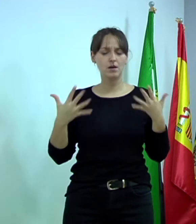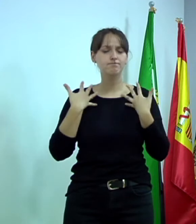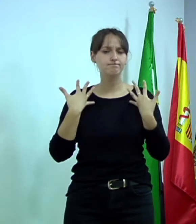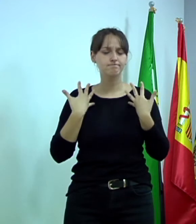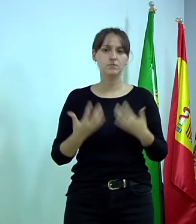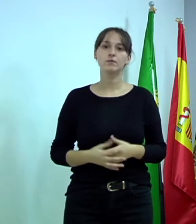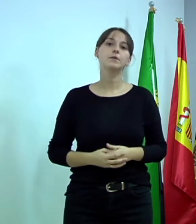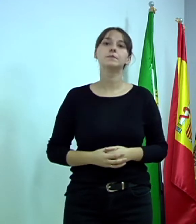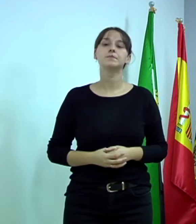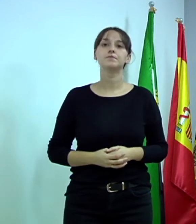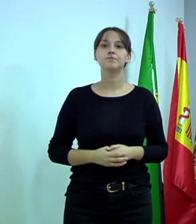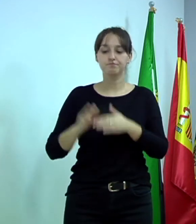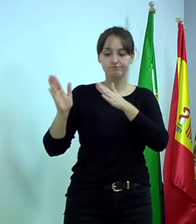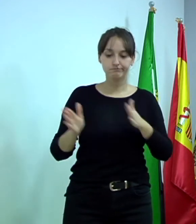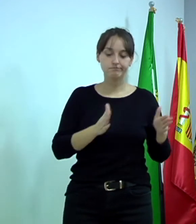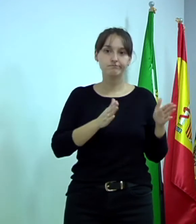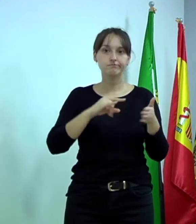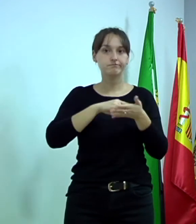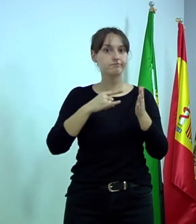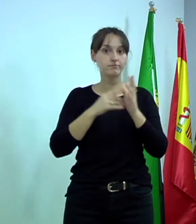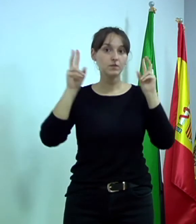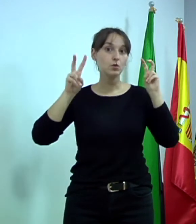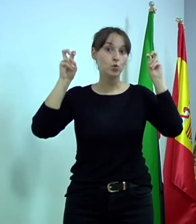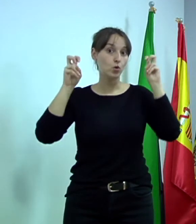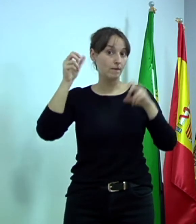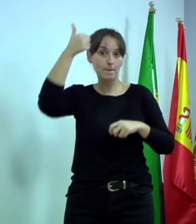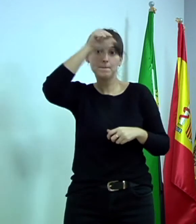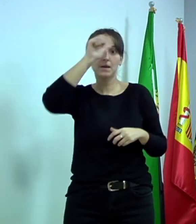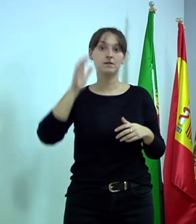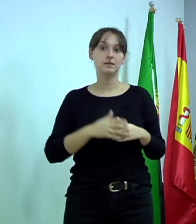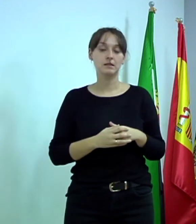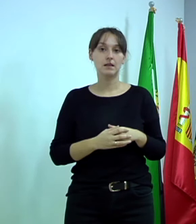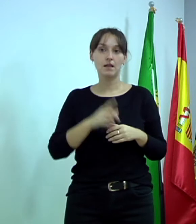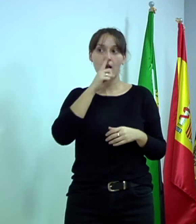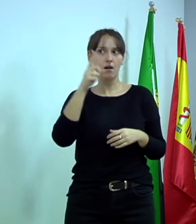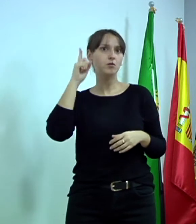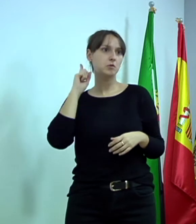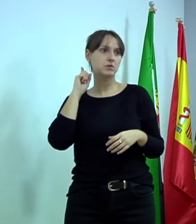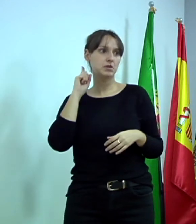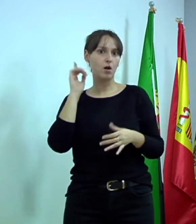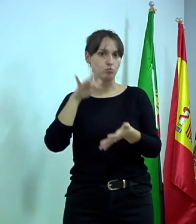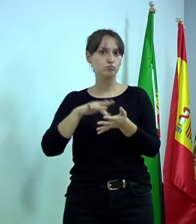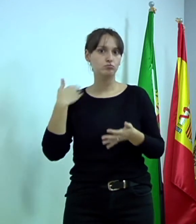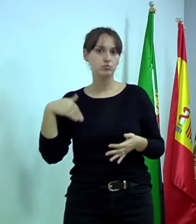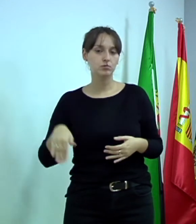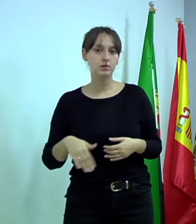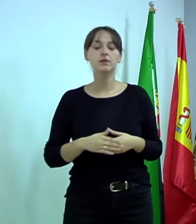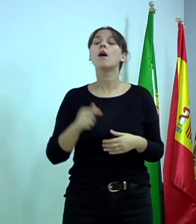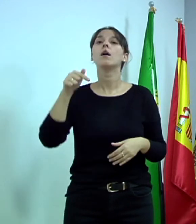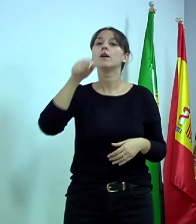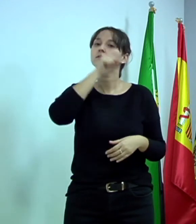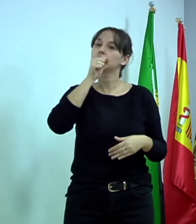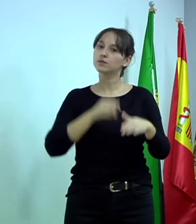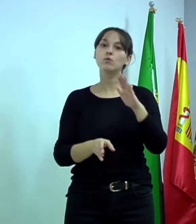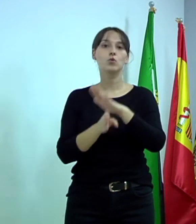Luego ya, como cuarto eje, tenemos las nuevas masculinidades, que, como sabéis, ya hicimos una edición el año pasado, pues seguimos trabajando las nuevas masculinidades,